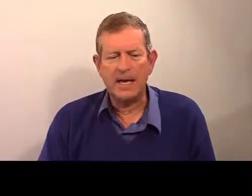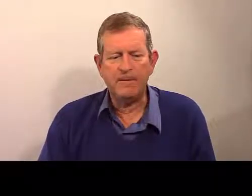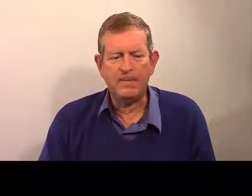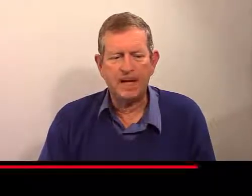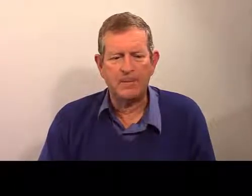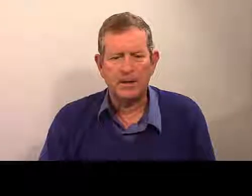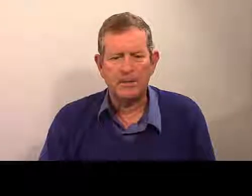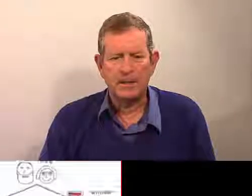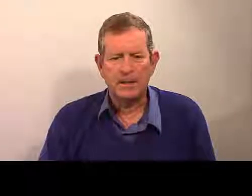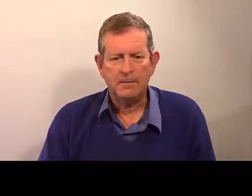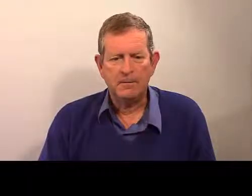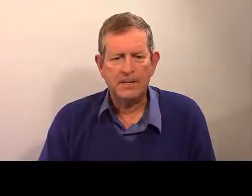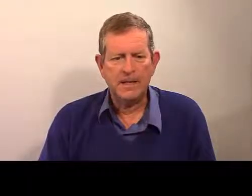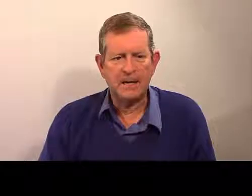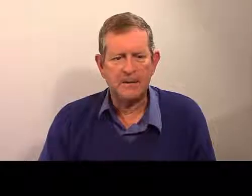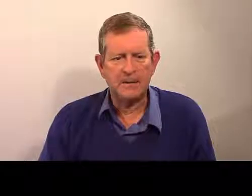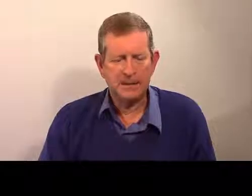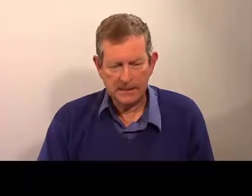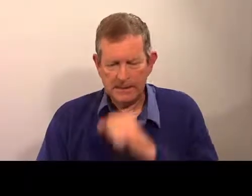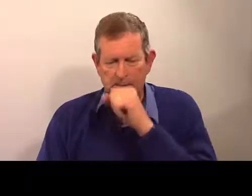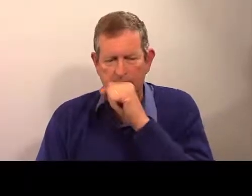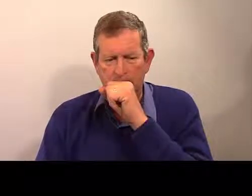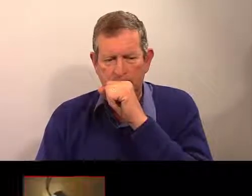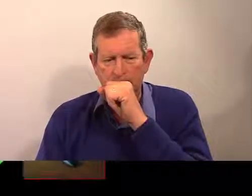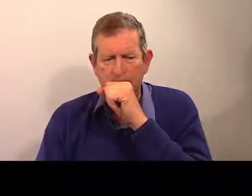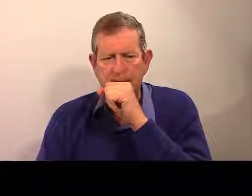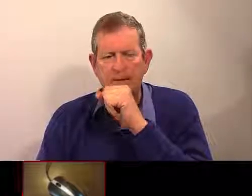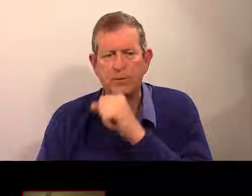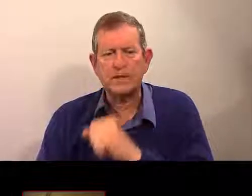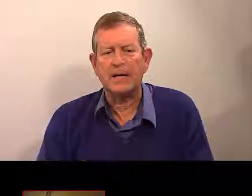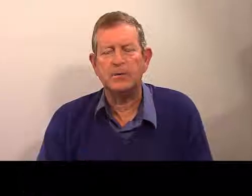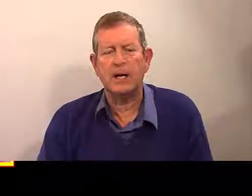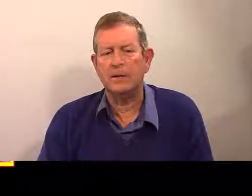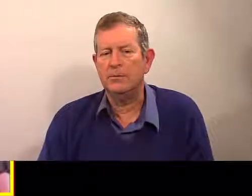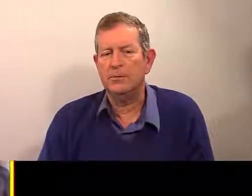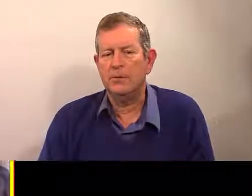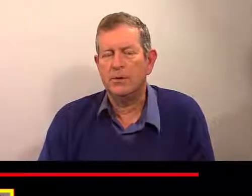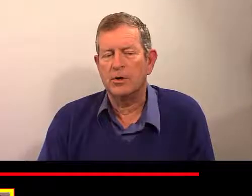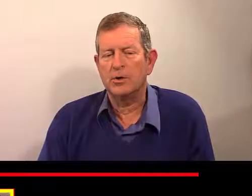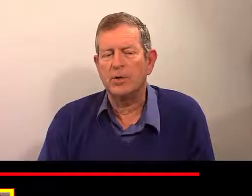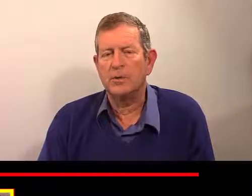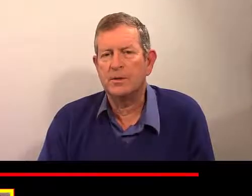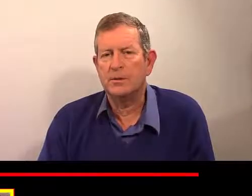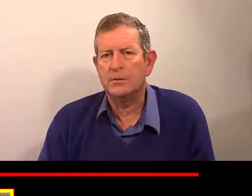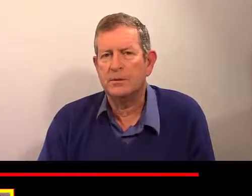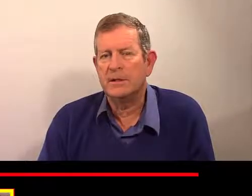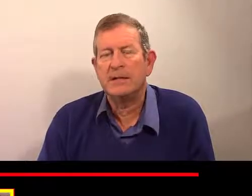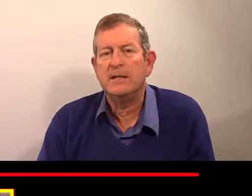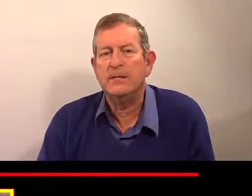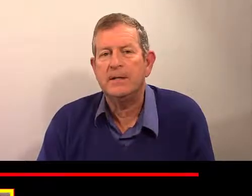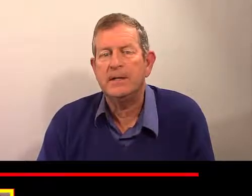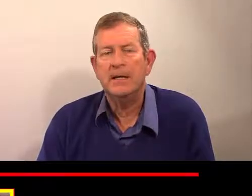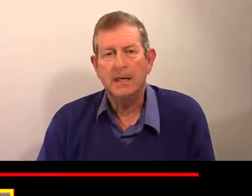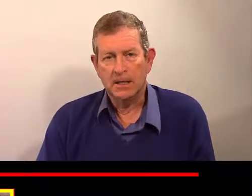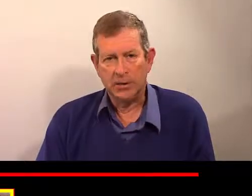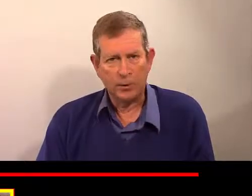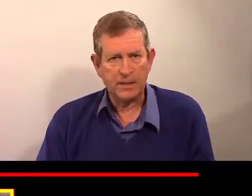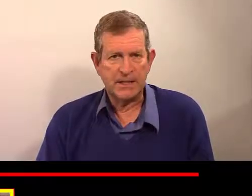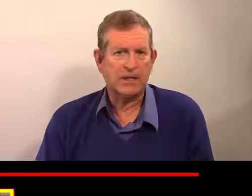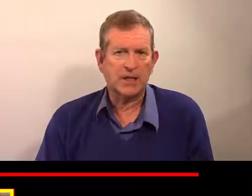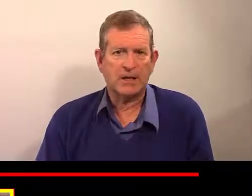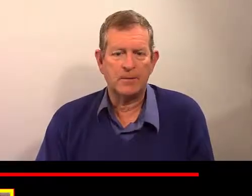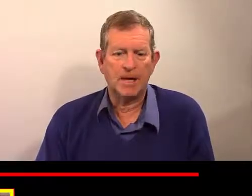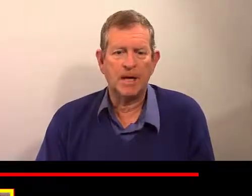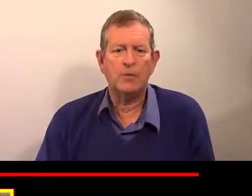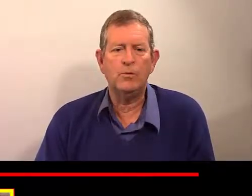Et finalement, finalement, nous arrivons à un genre d'activité que vous